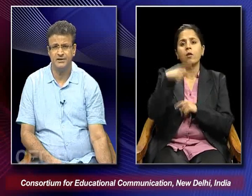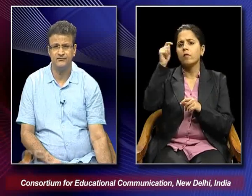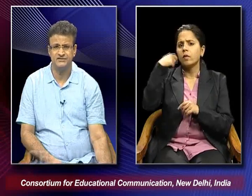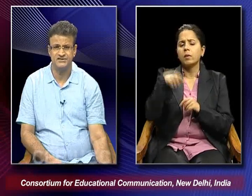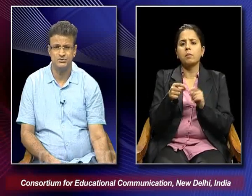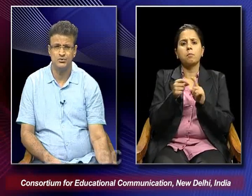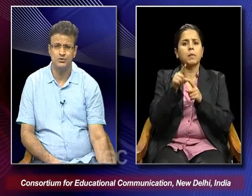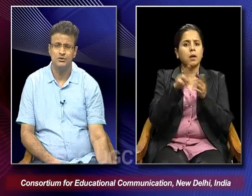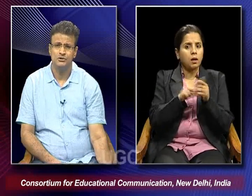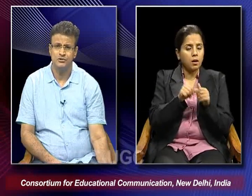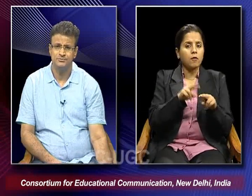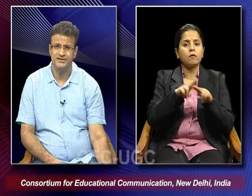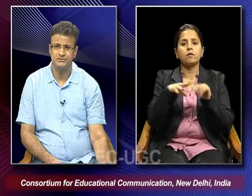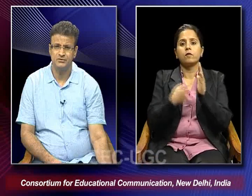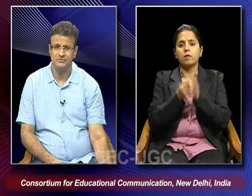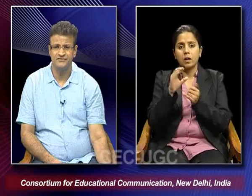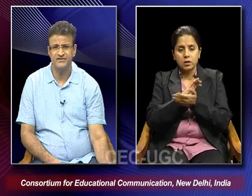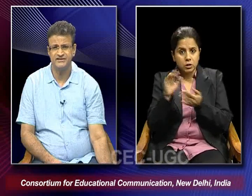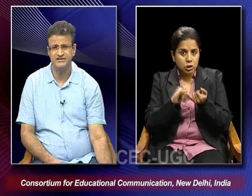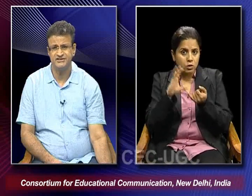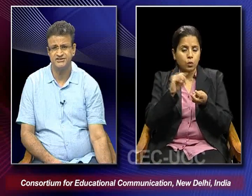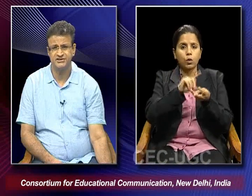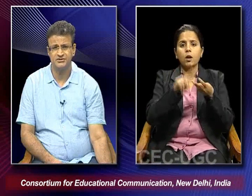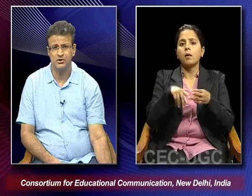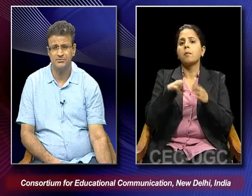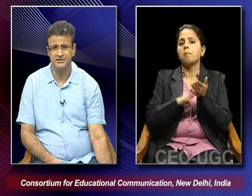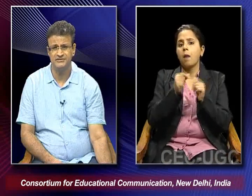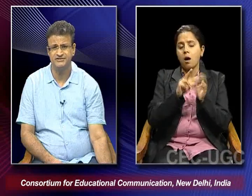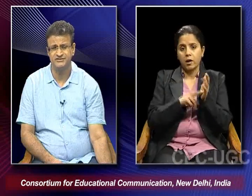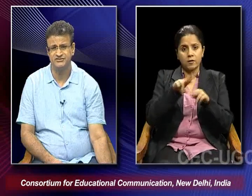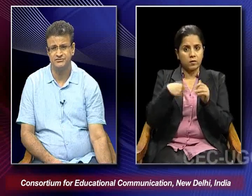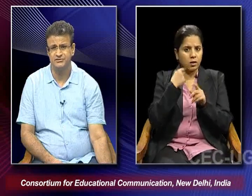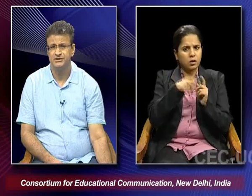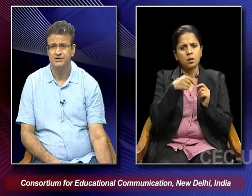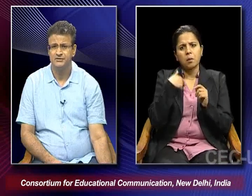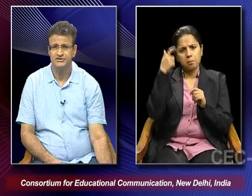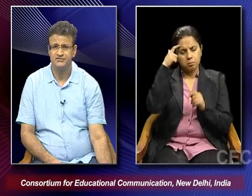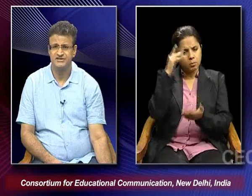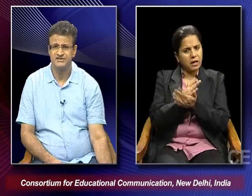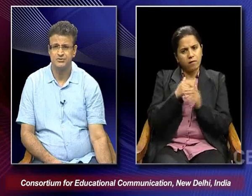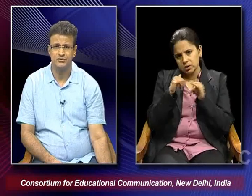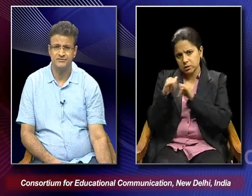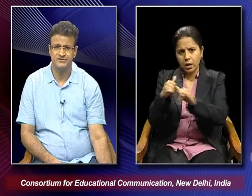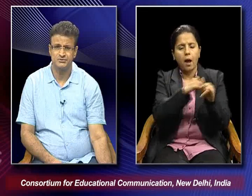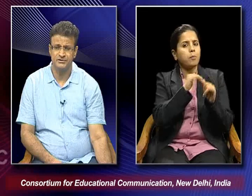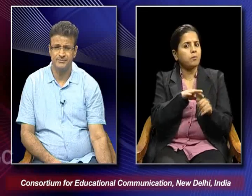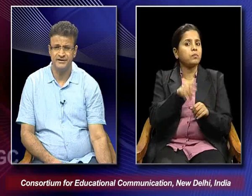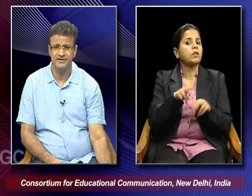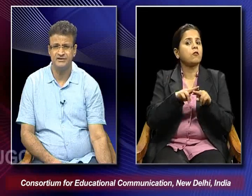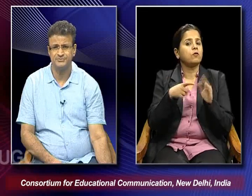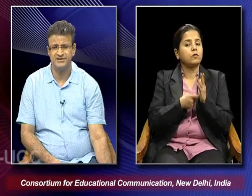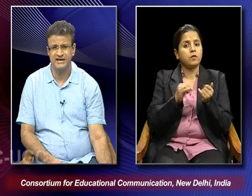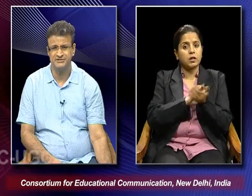Pina, Francesco, Don Pietro and Manfredi they share the common beliefs and the vision which Francesco refers to an